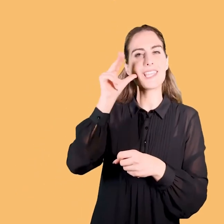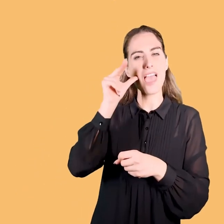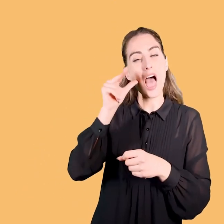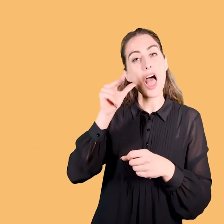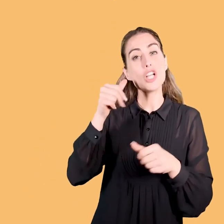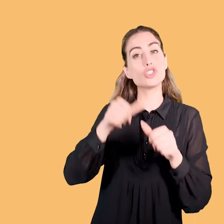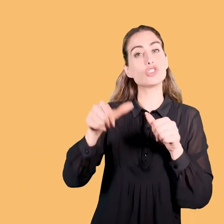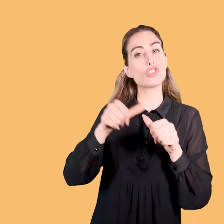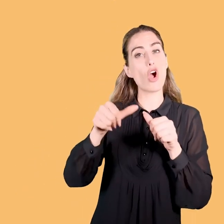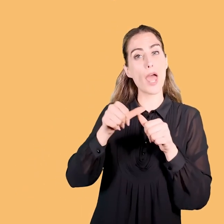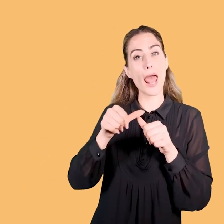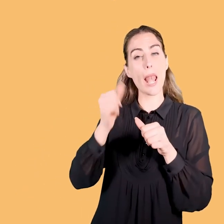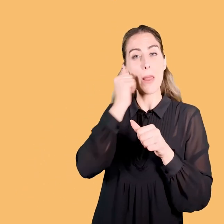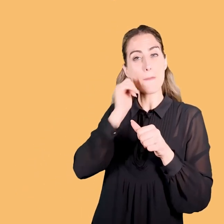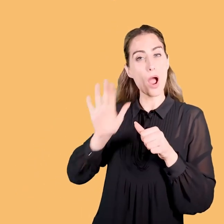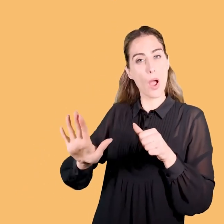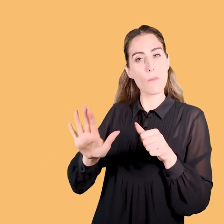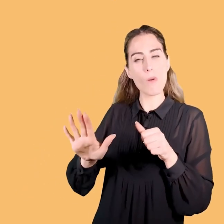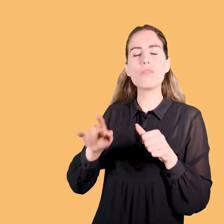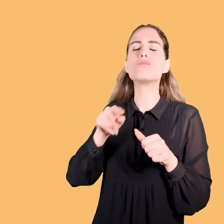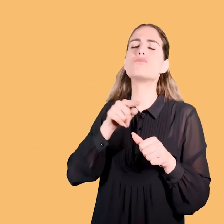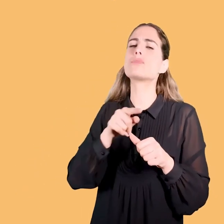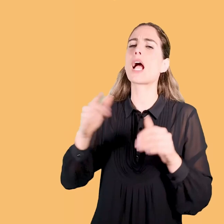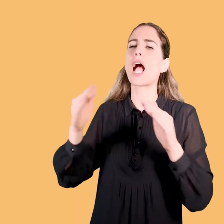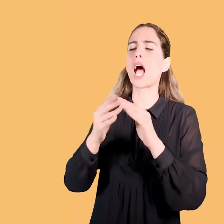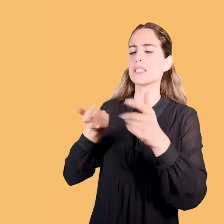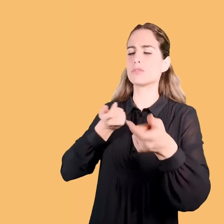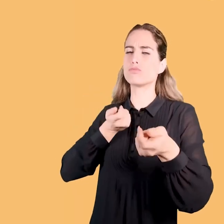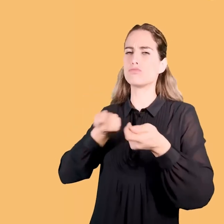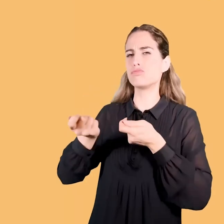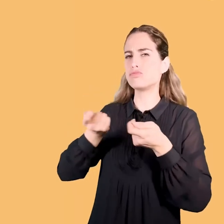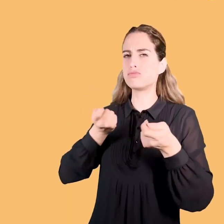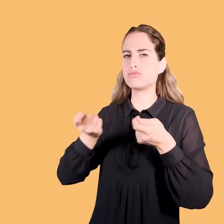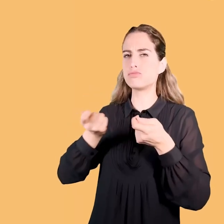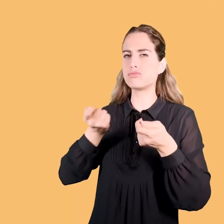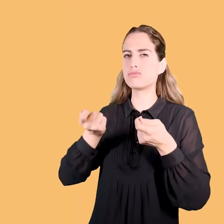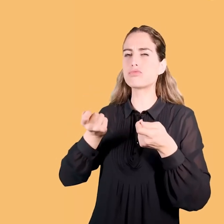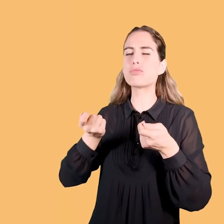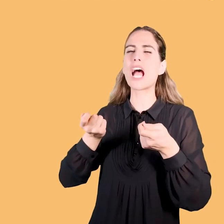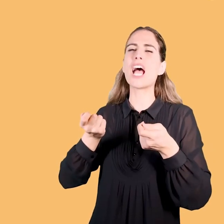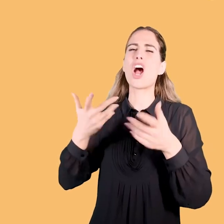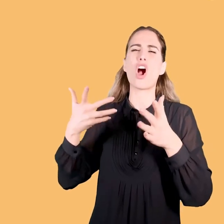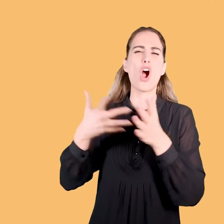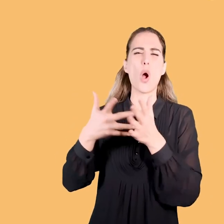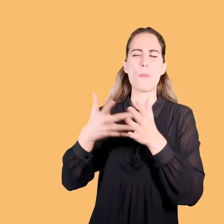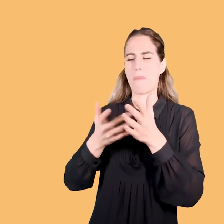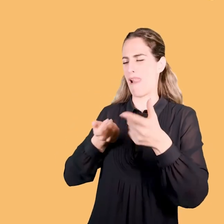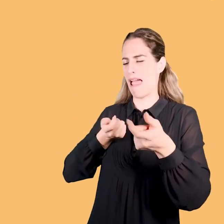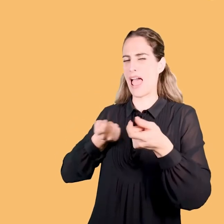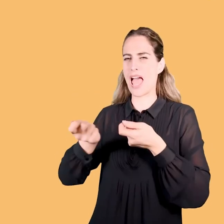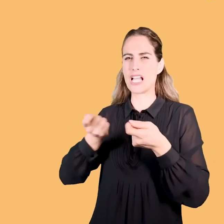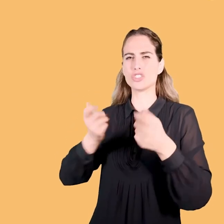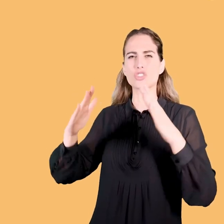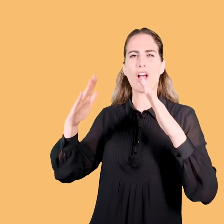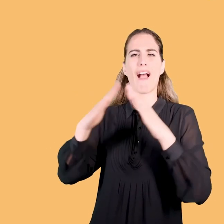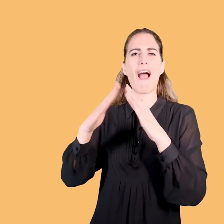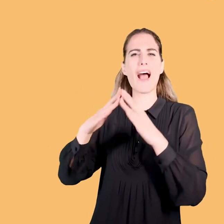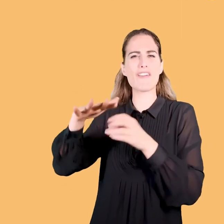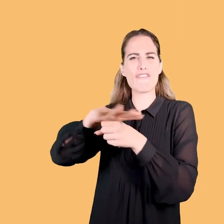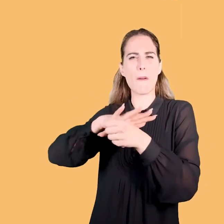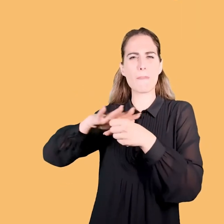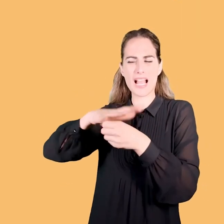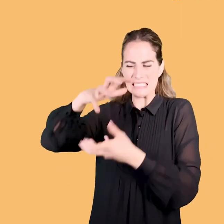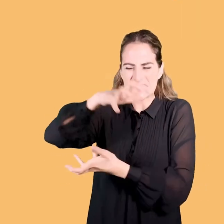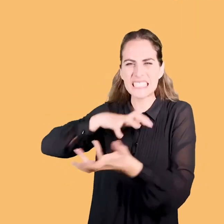che in qualche modo coordina questa casa estremamente difficile da gestire, una casa